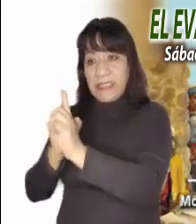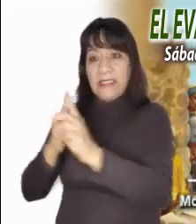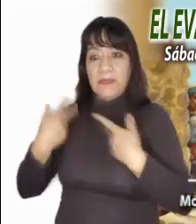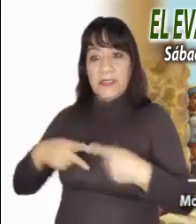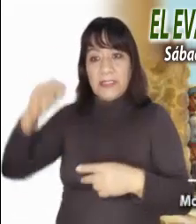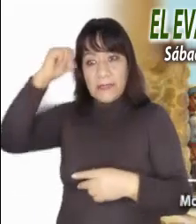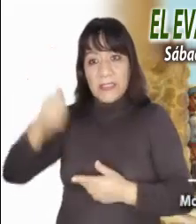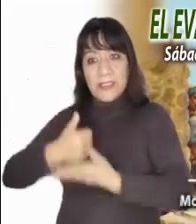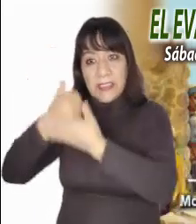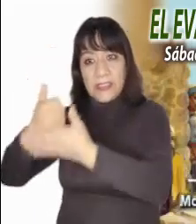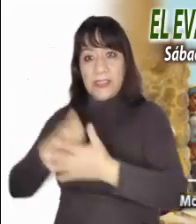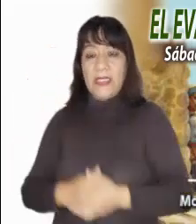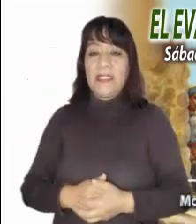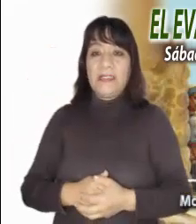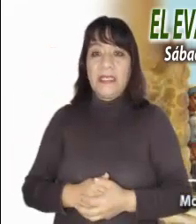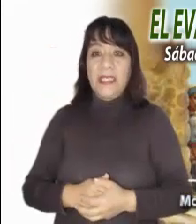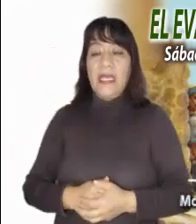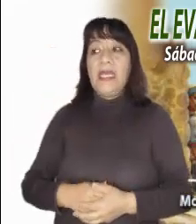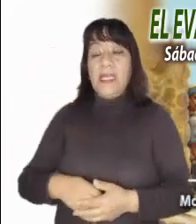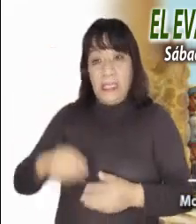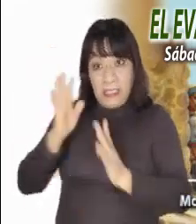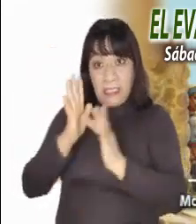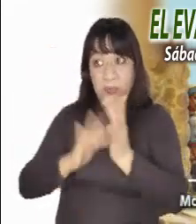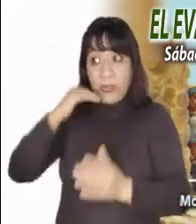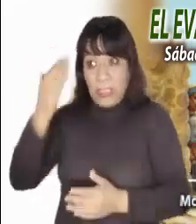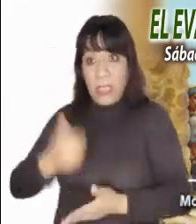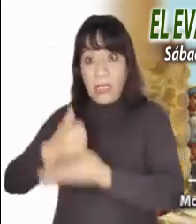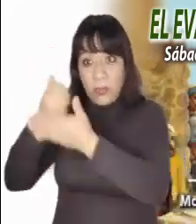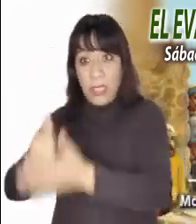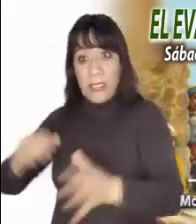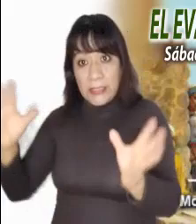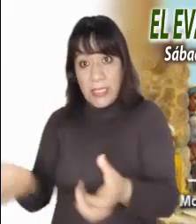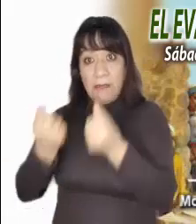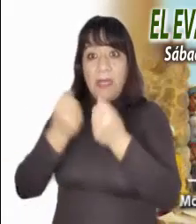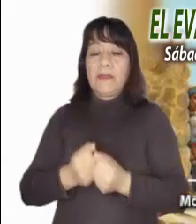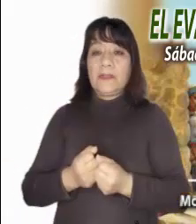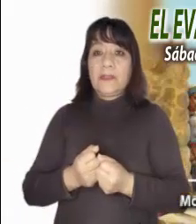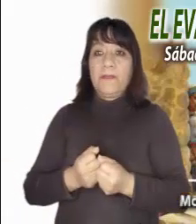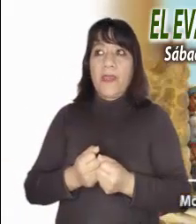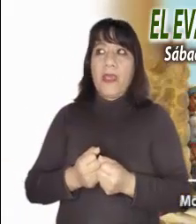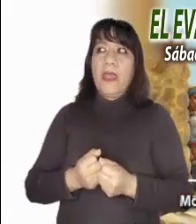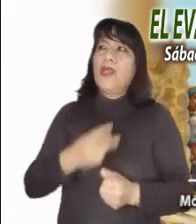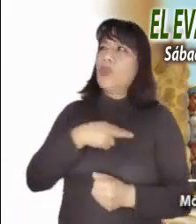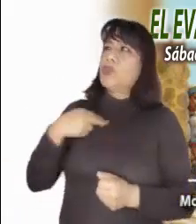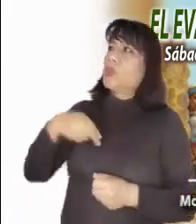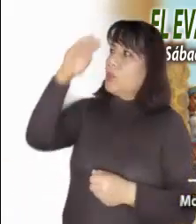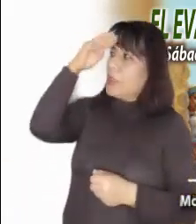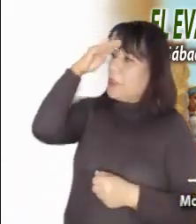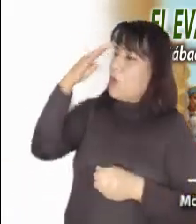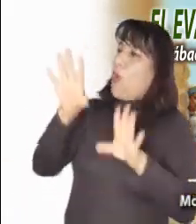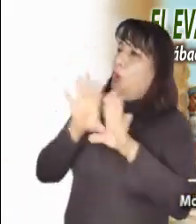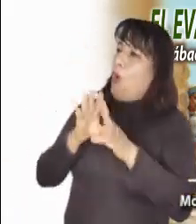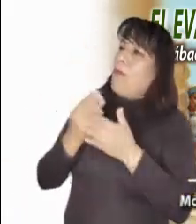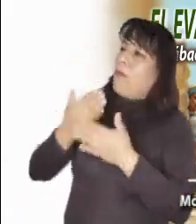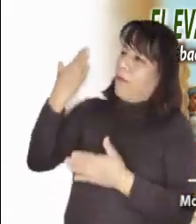y a través de ellos lograr la salvación. ¿Quién de sus tiempos se hubiera imaginado que Leví sería